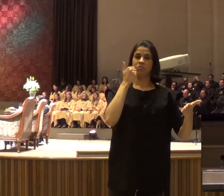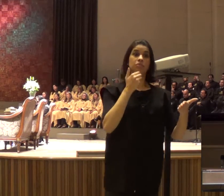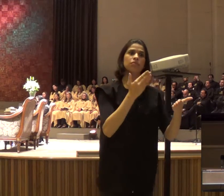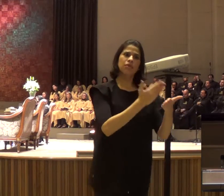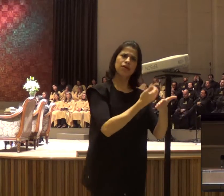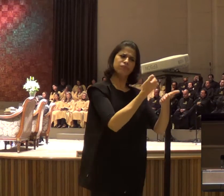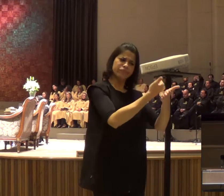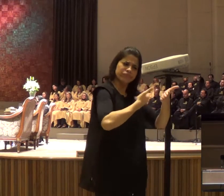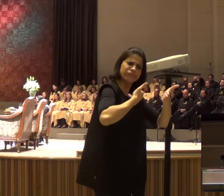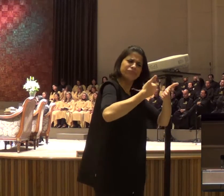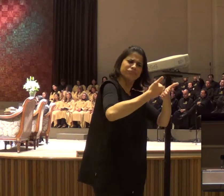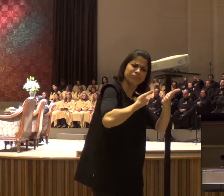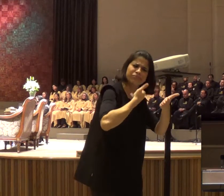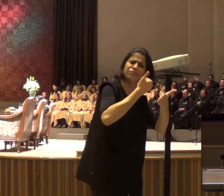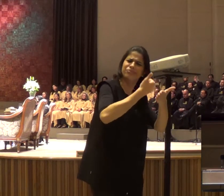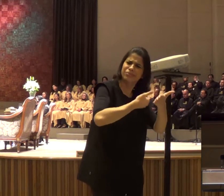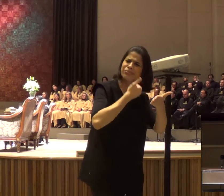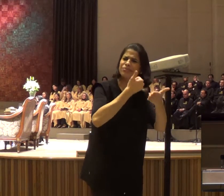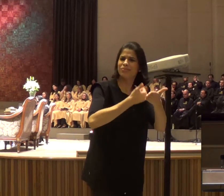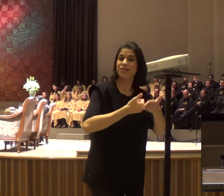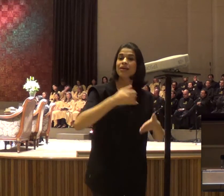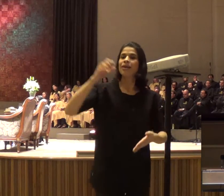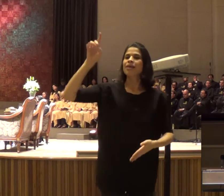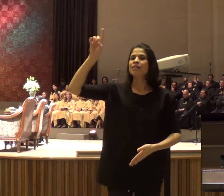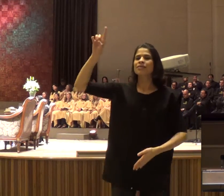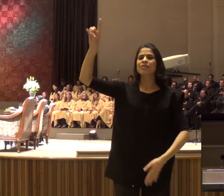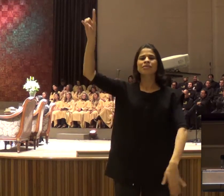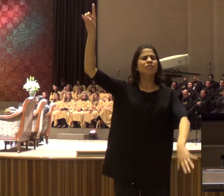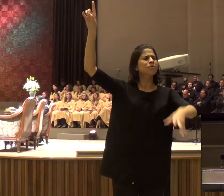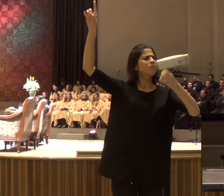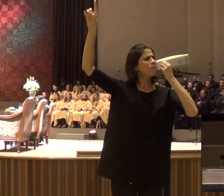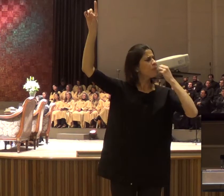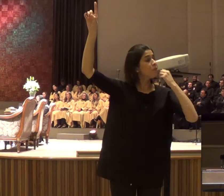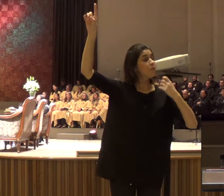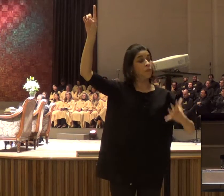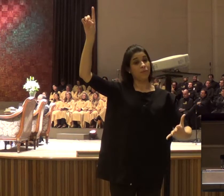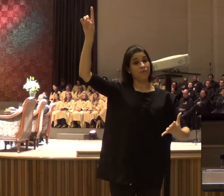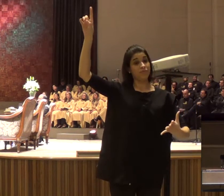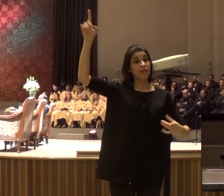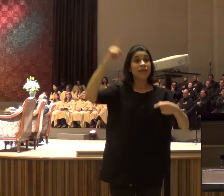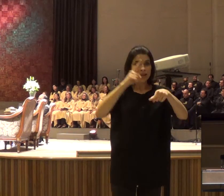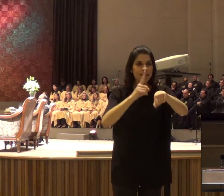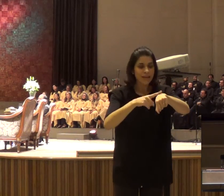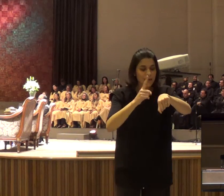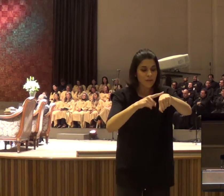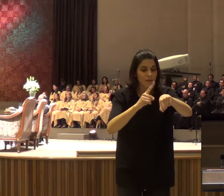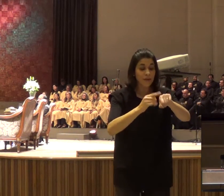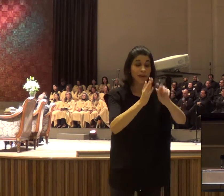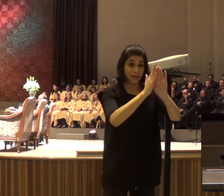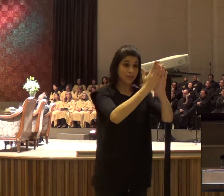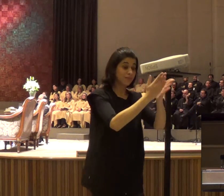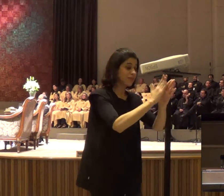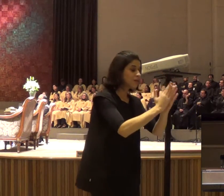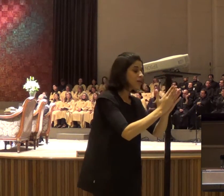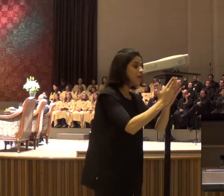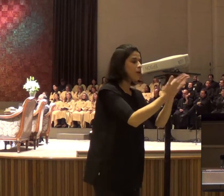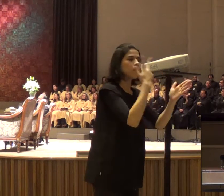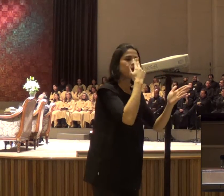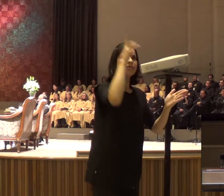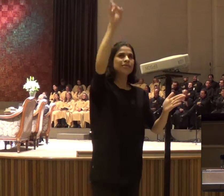que Ele, nos ajuda, a descobrir, na Bíblia, os textos, que a gente, ler, chega na mão, da gente, e a hora,